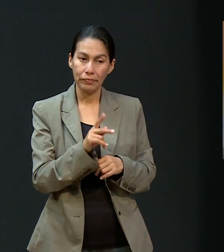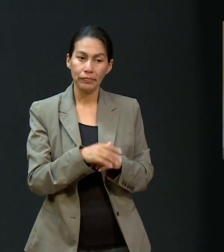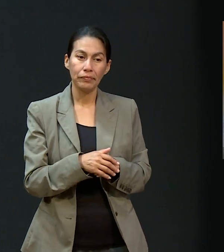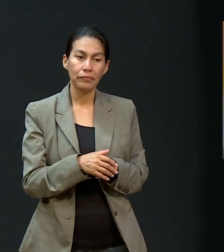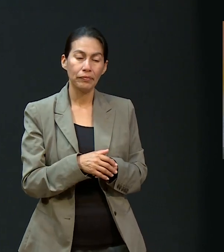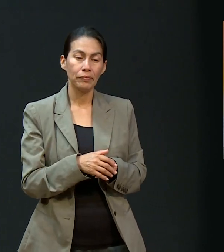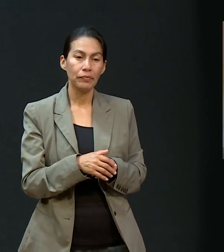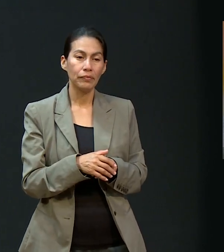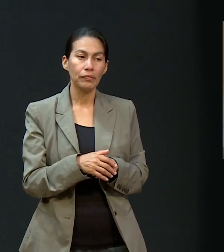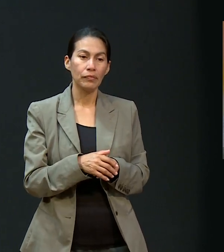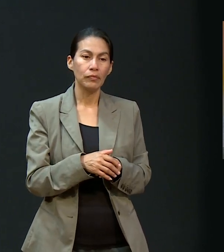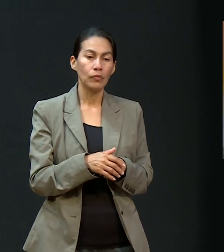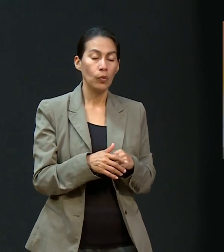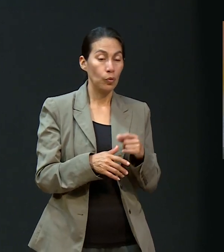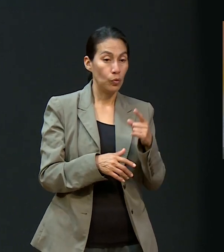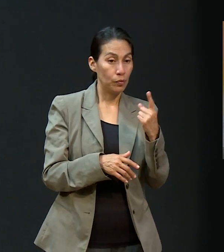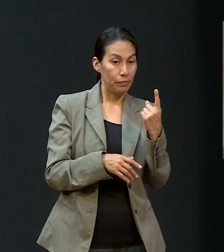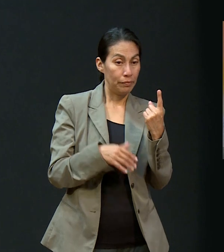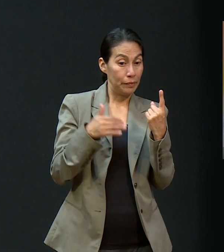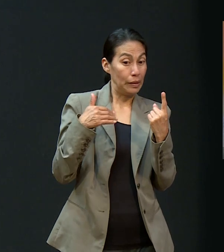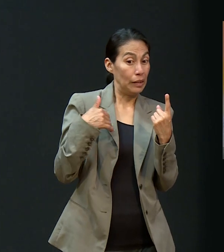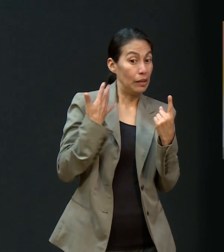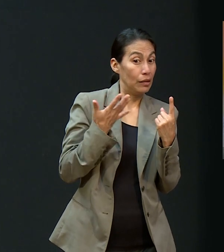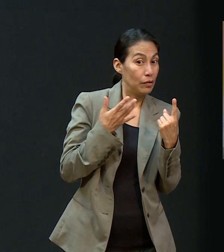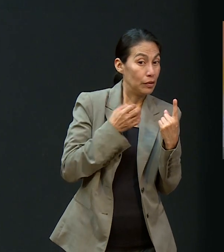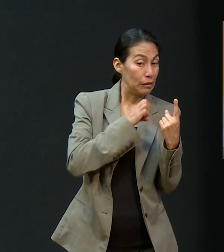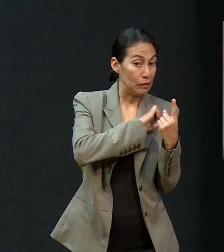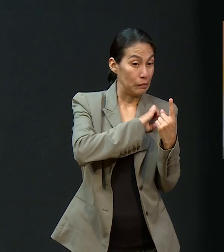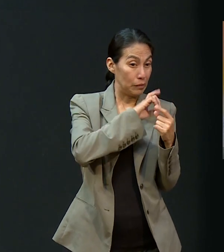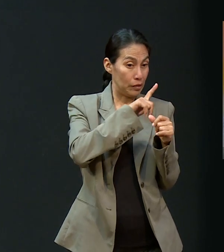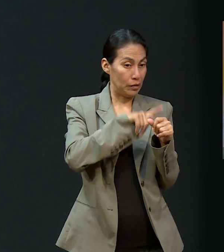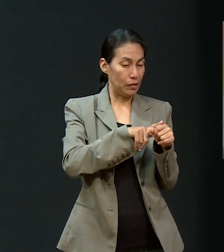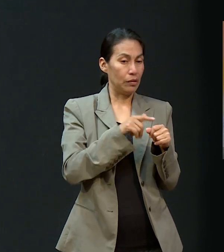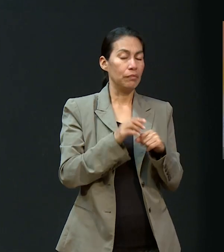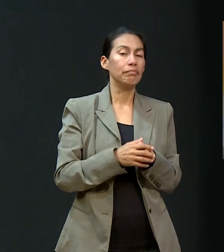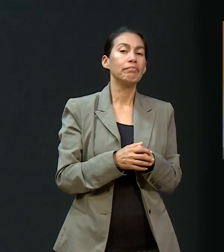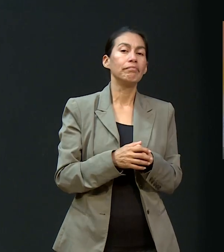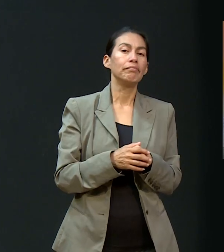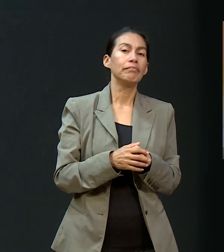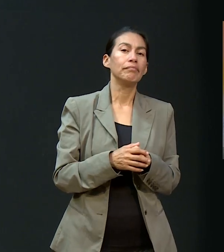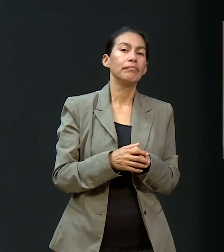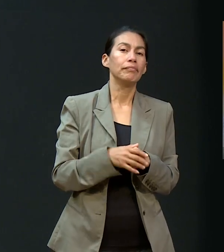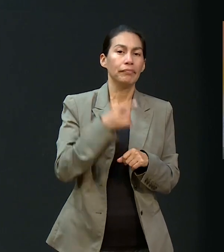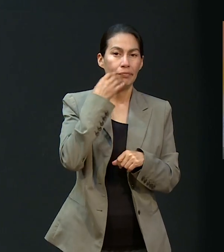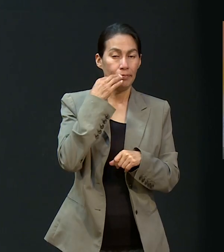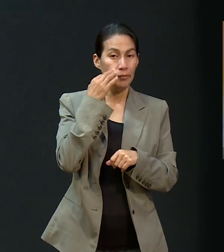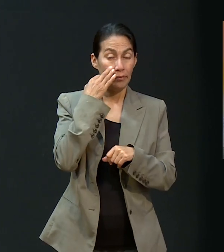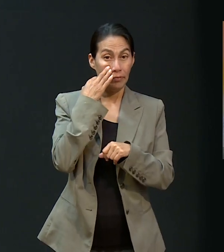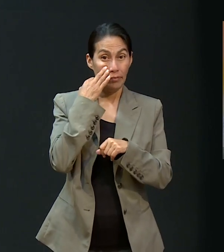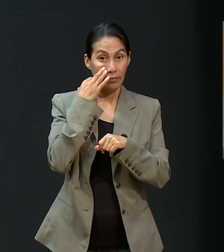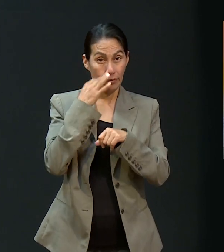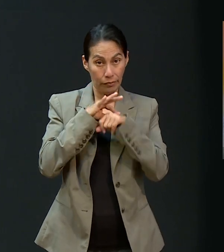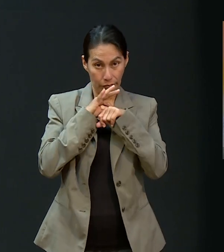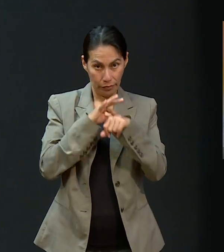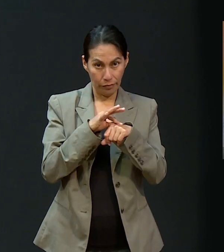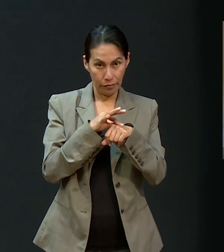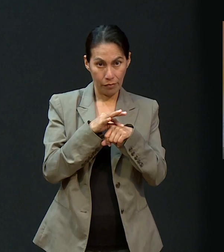Pero en especial hay un milagro que no solamente fue lo experimento en mi vida